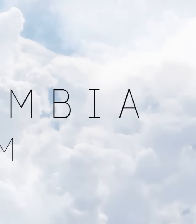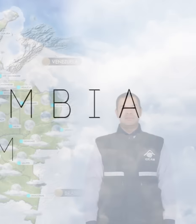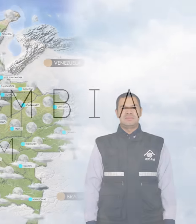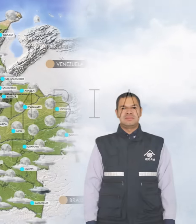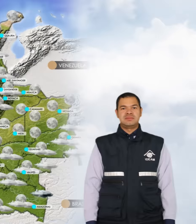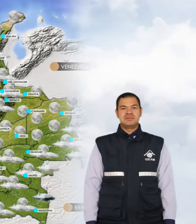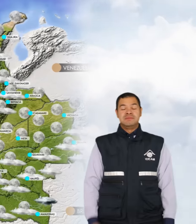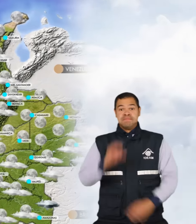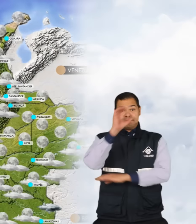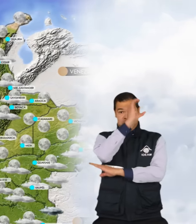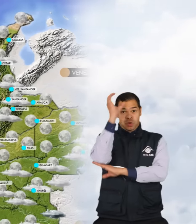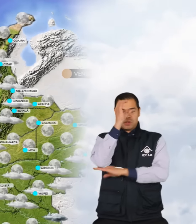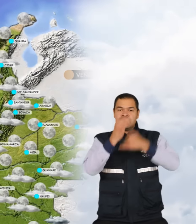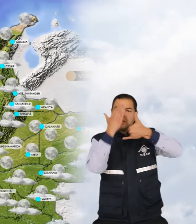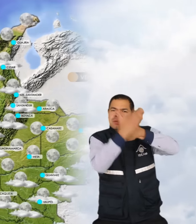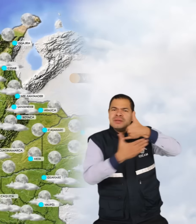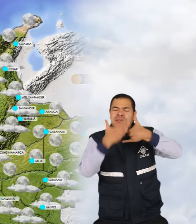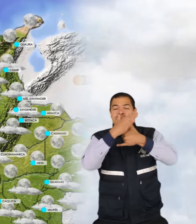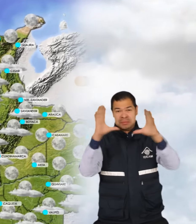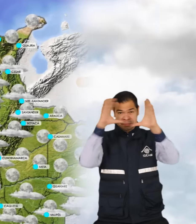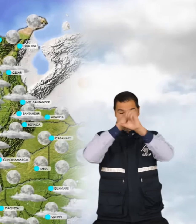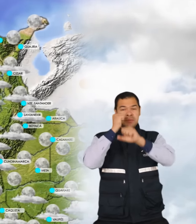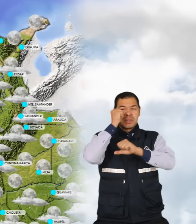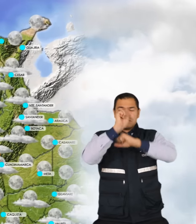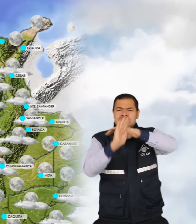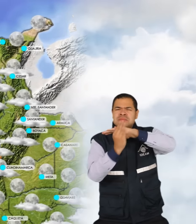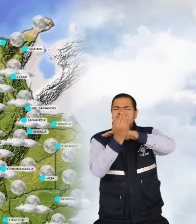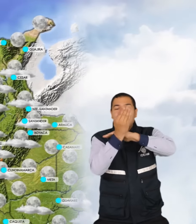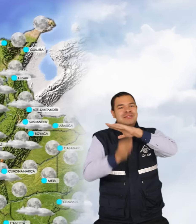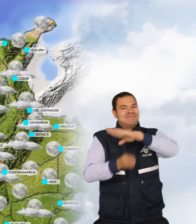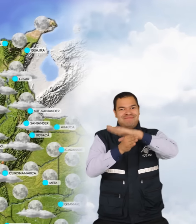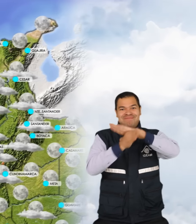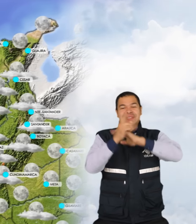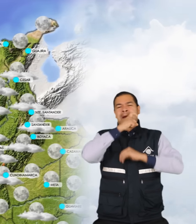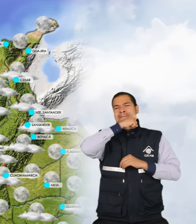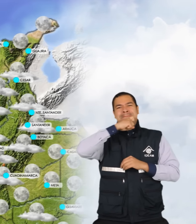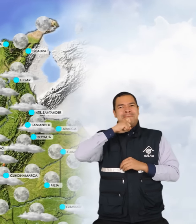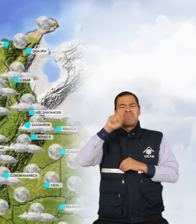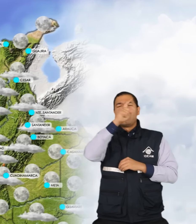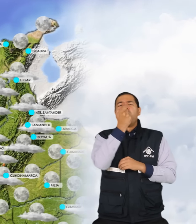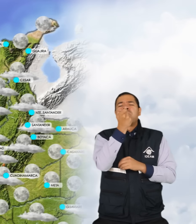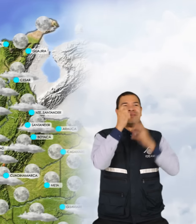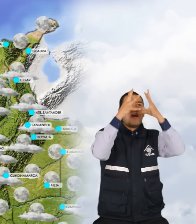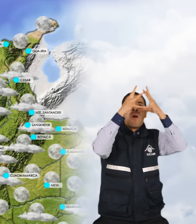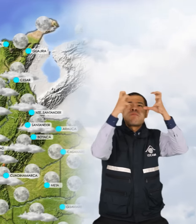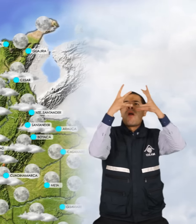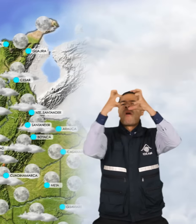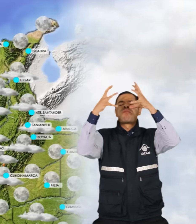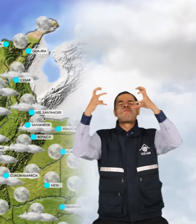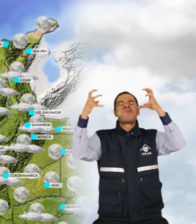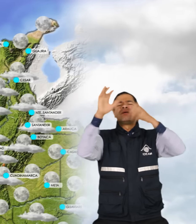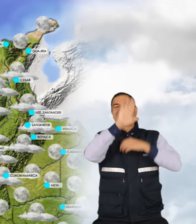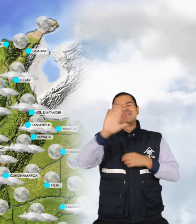en el resto del territorio nacional en horas de la noche y madrugada prevalecerán las condiciones secas con poca nubosidad en amplios